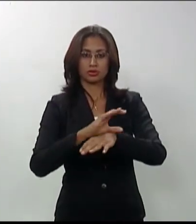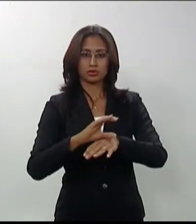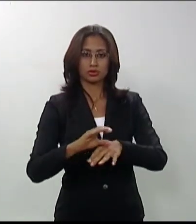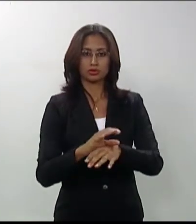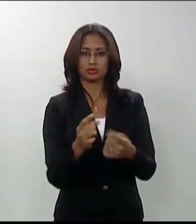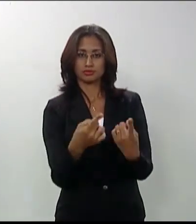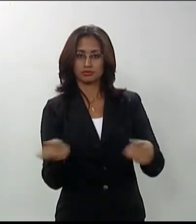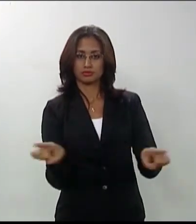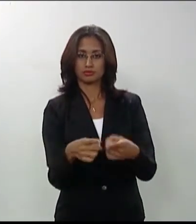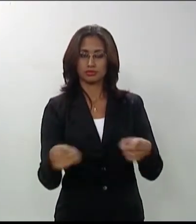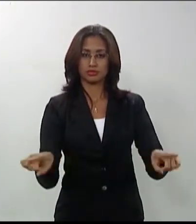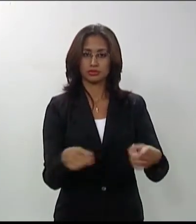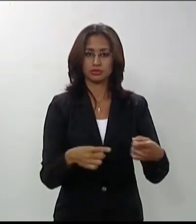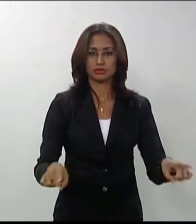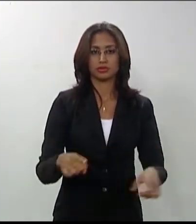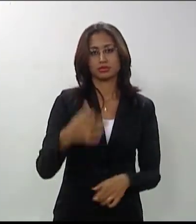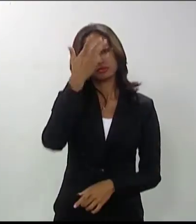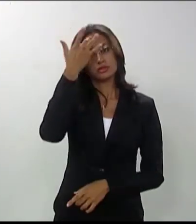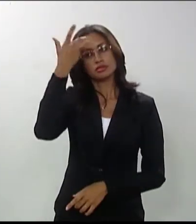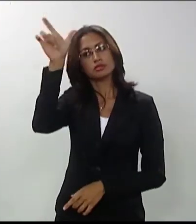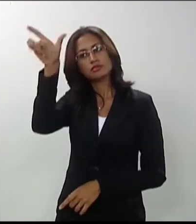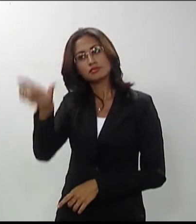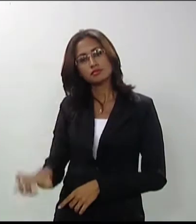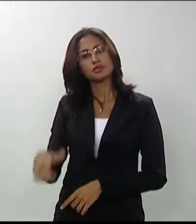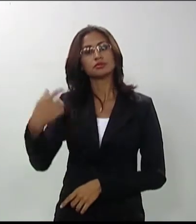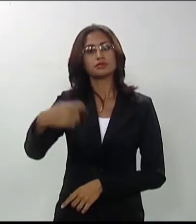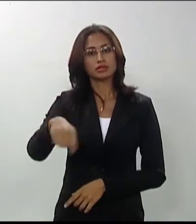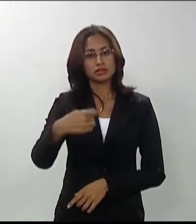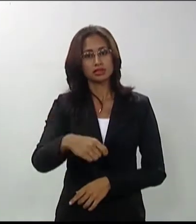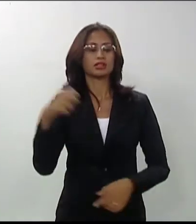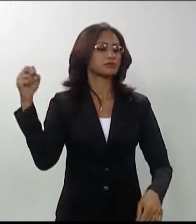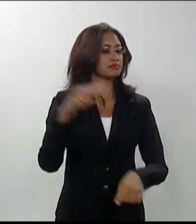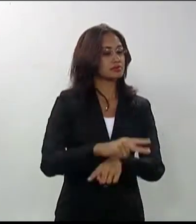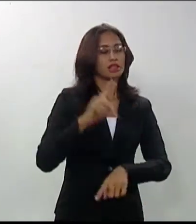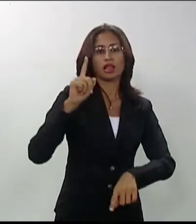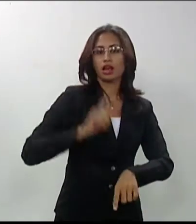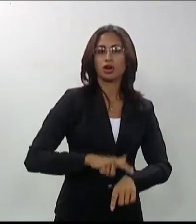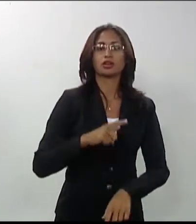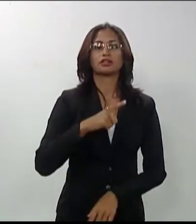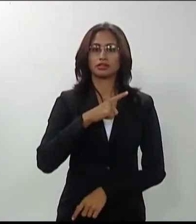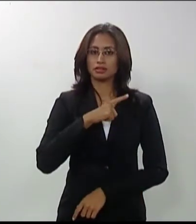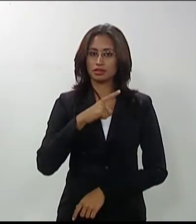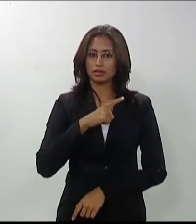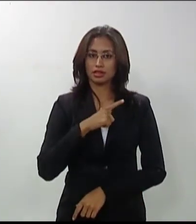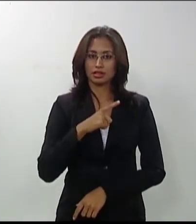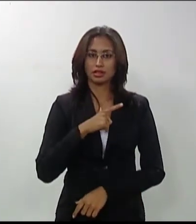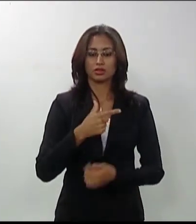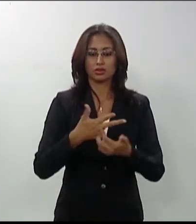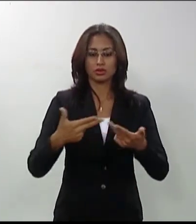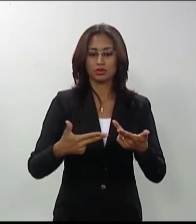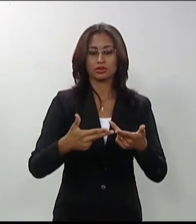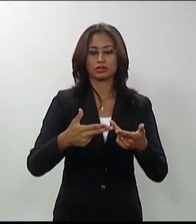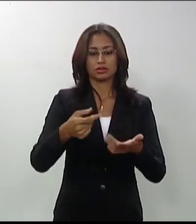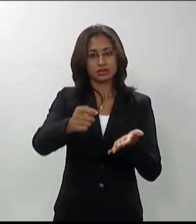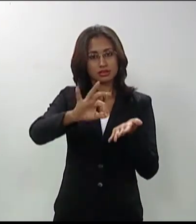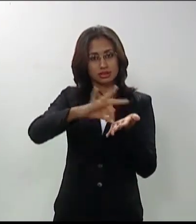7.3. O candidato ao curso de música deverá obrigatoriamente indicar uma segunda opção de curso, a qual passará